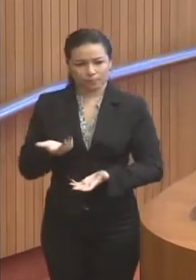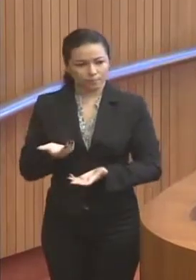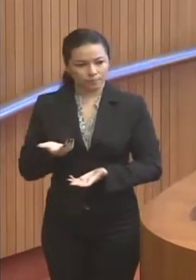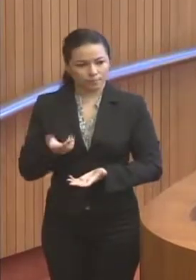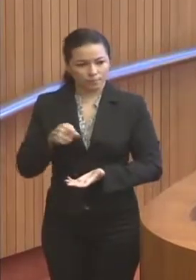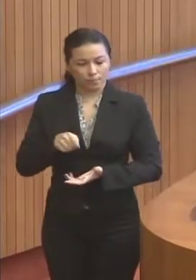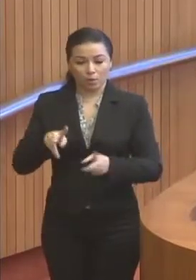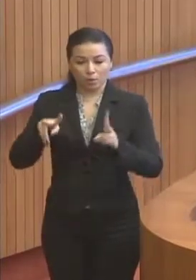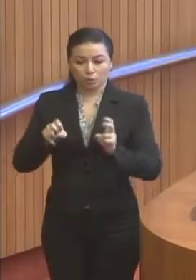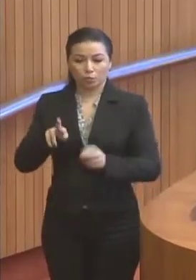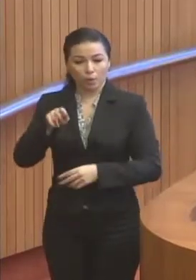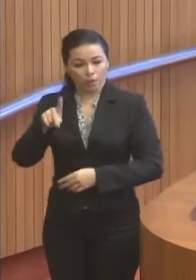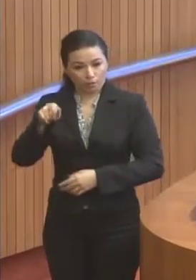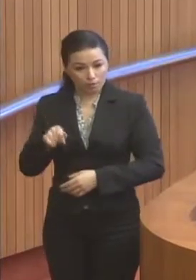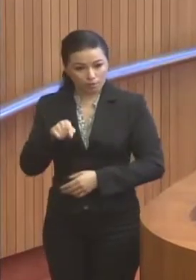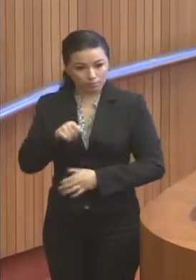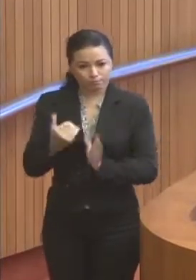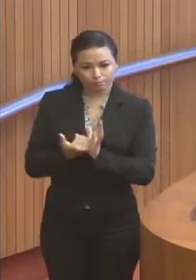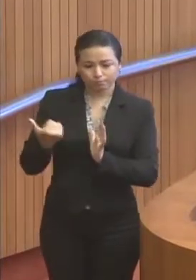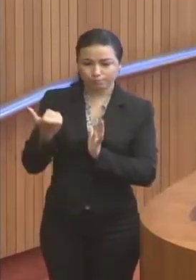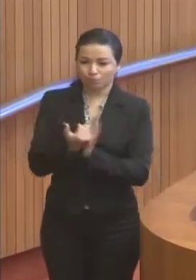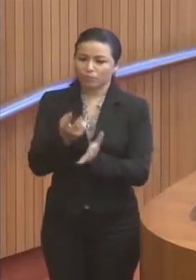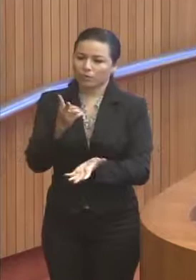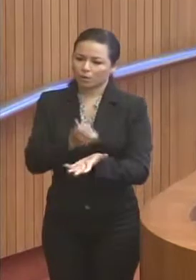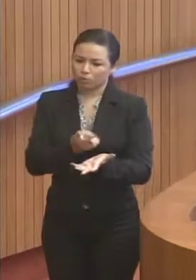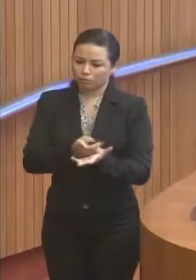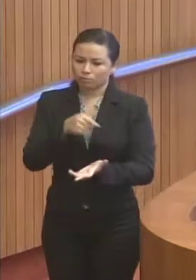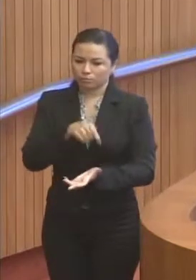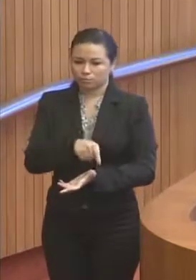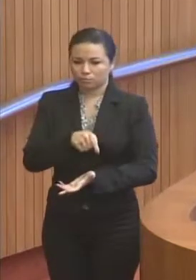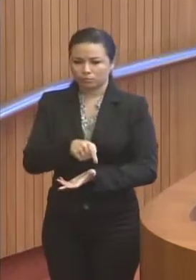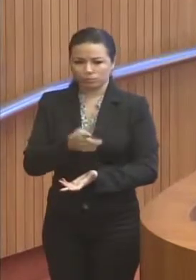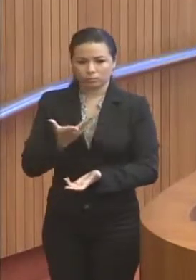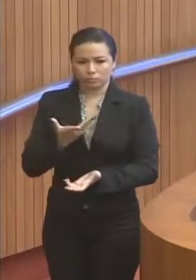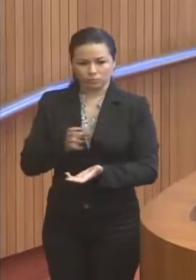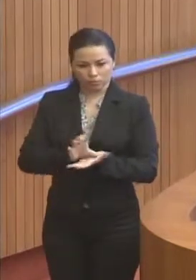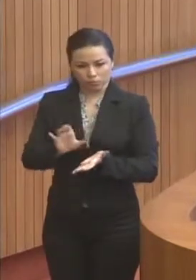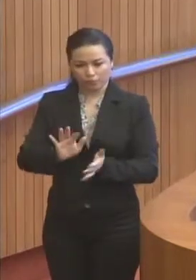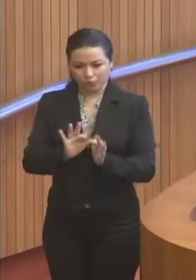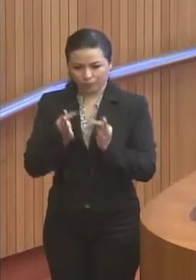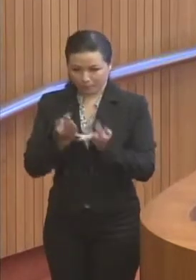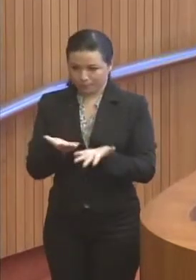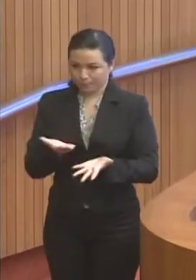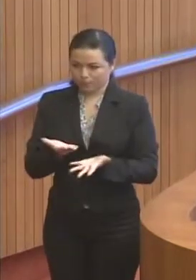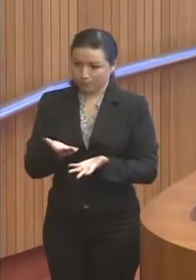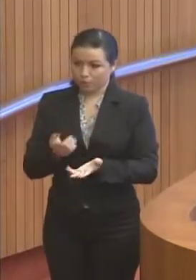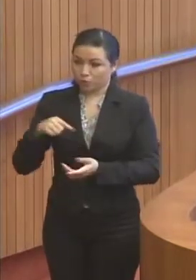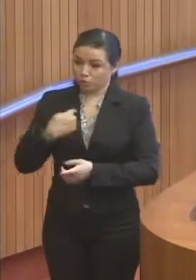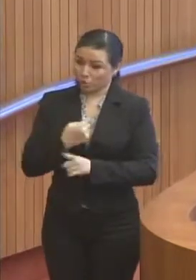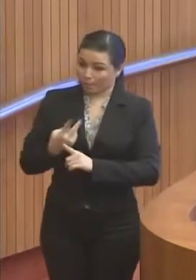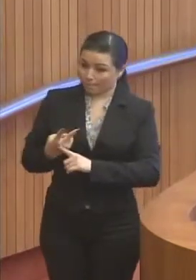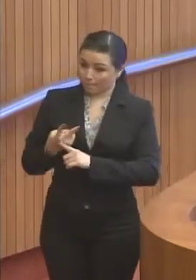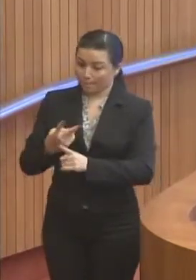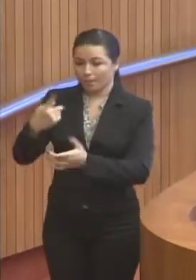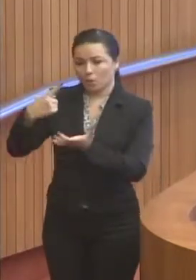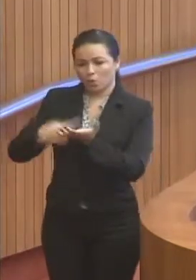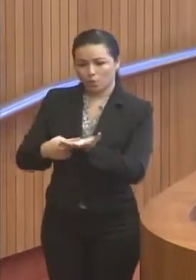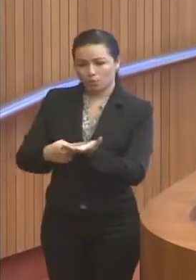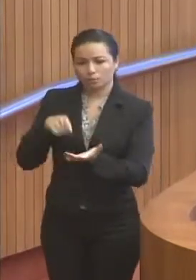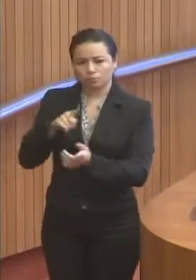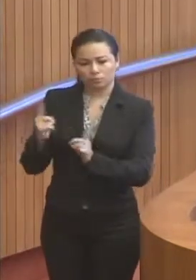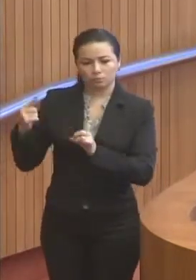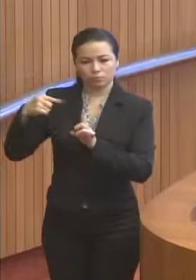além da manutenção atual do programa do Bolsa Família, buscamos o que foi pactuado nos